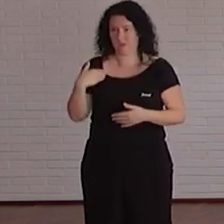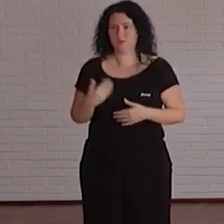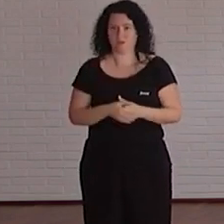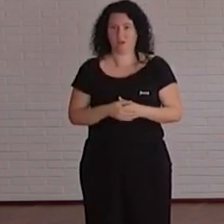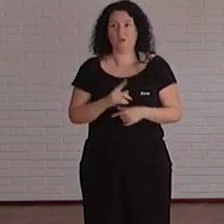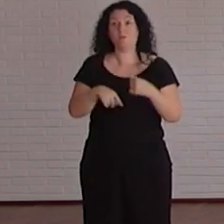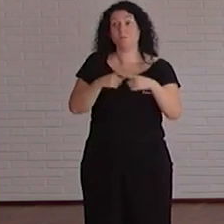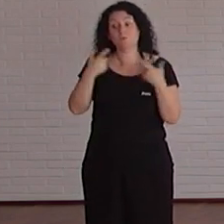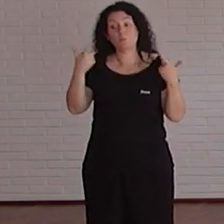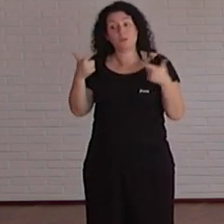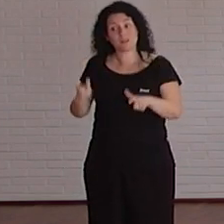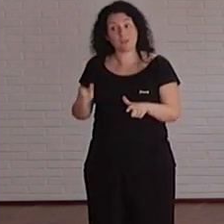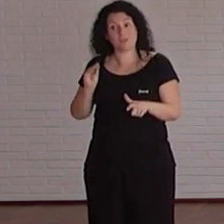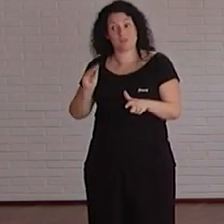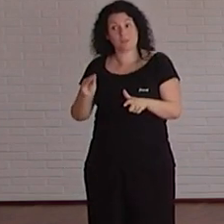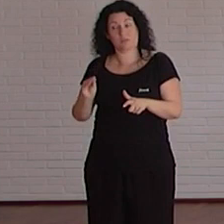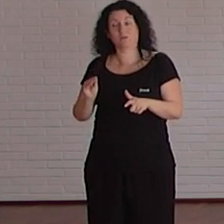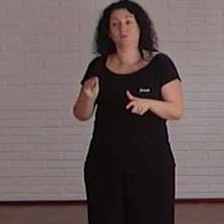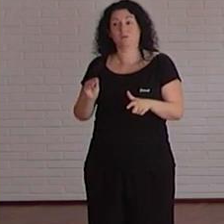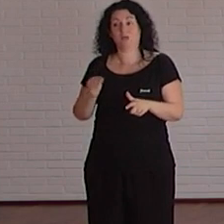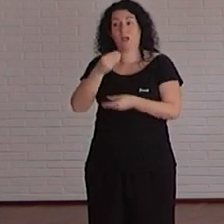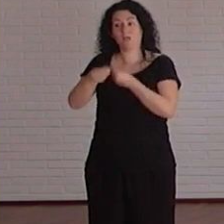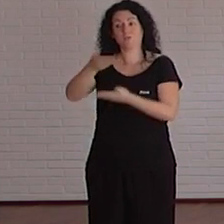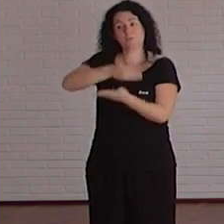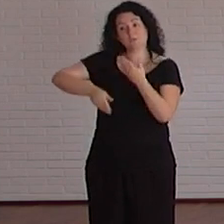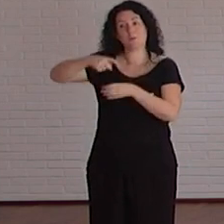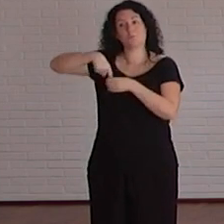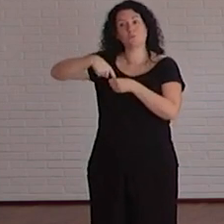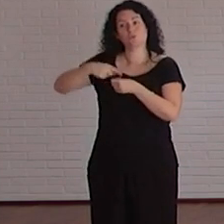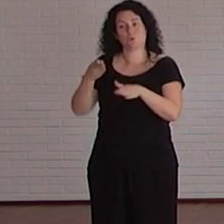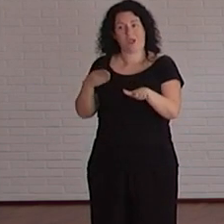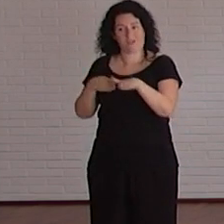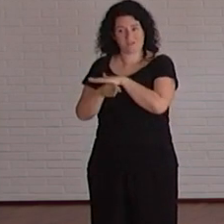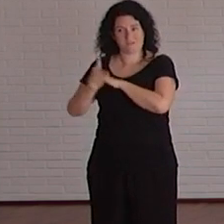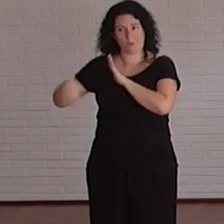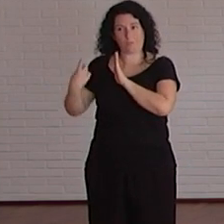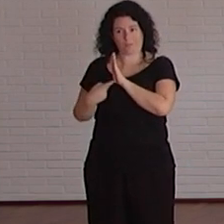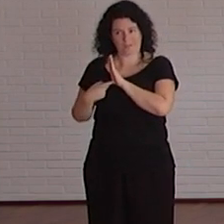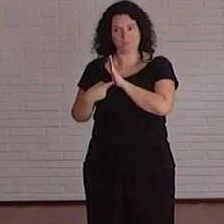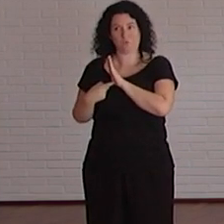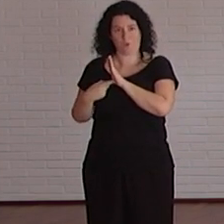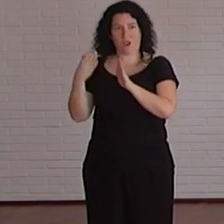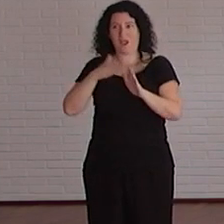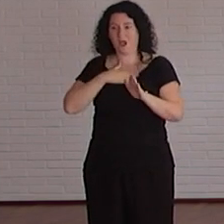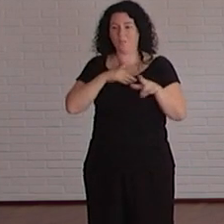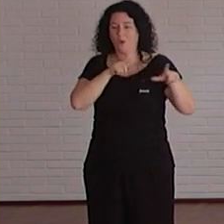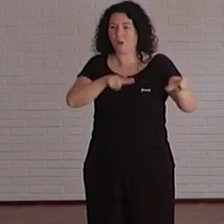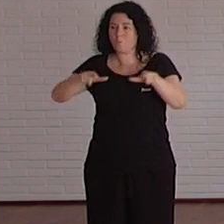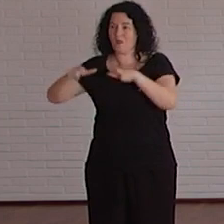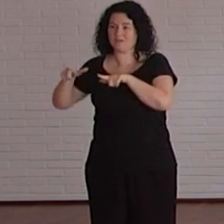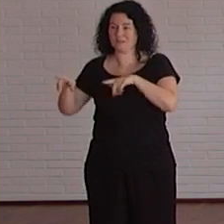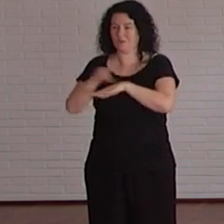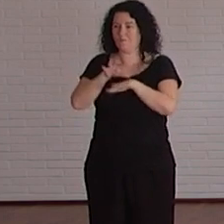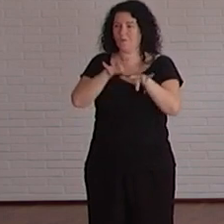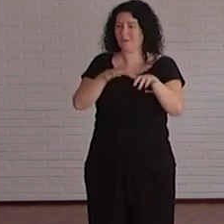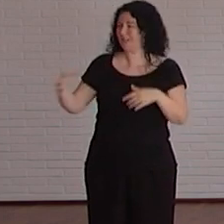junto con la unidad también crear puestos accesibles totalmente accesibles en todas las aulas de informática